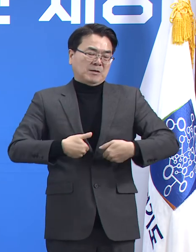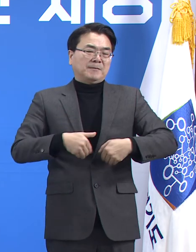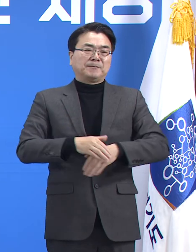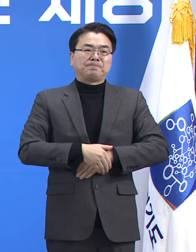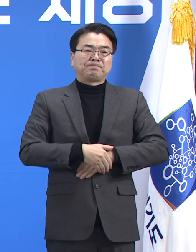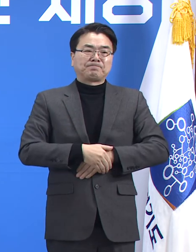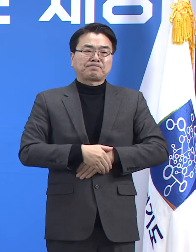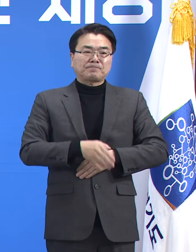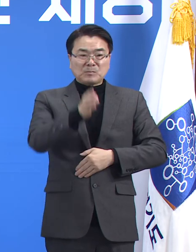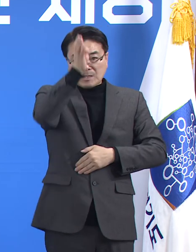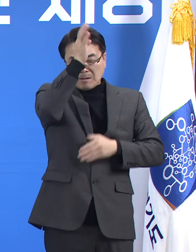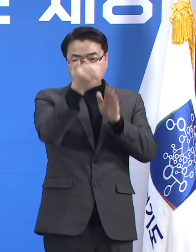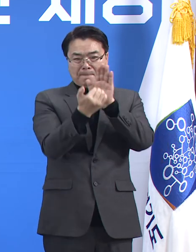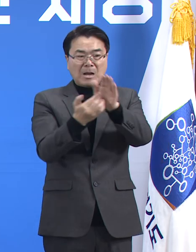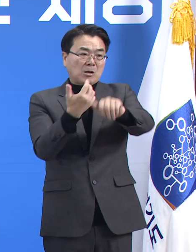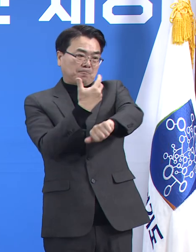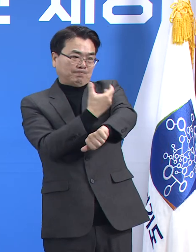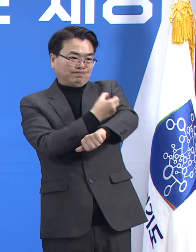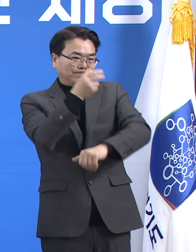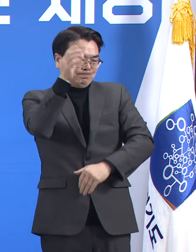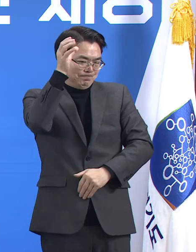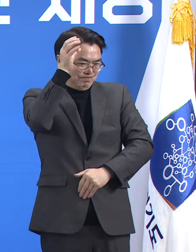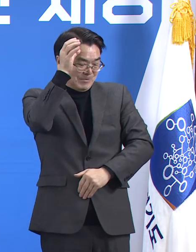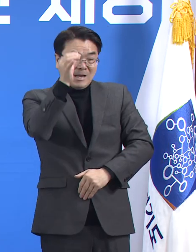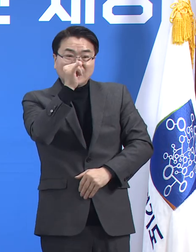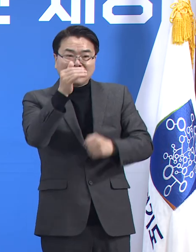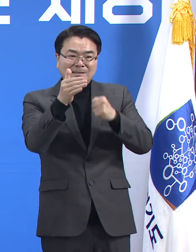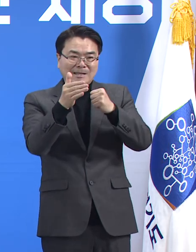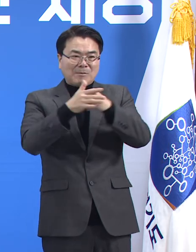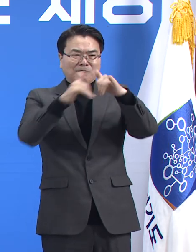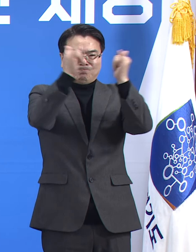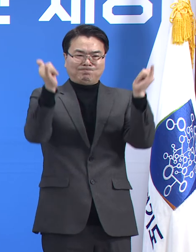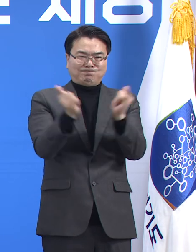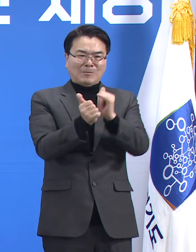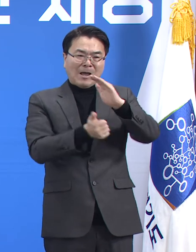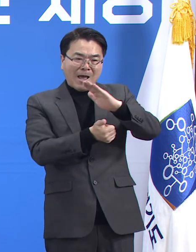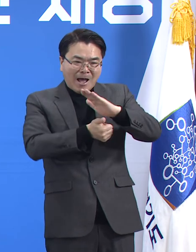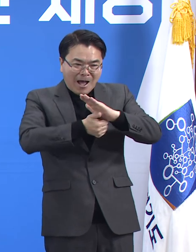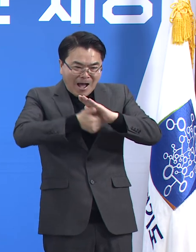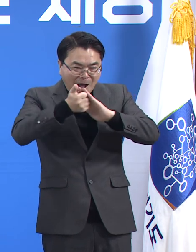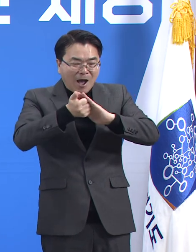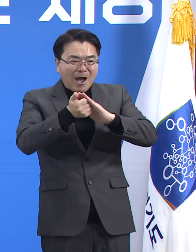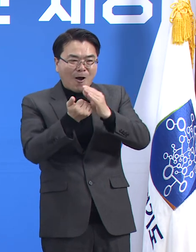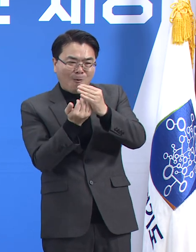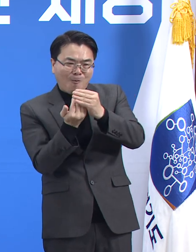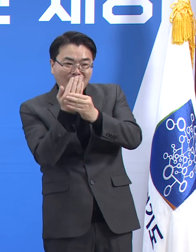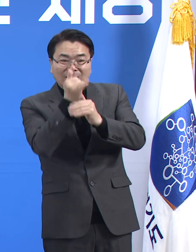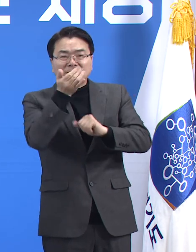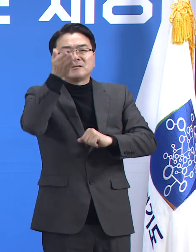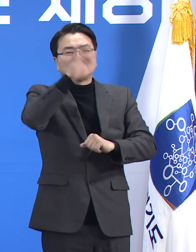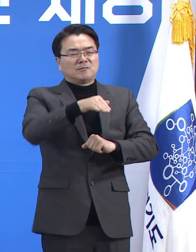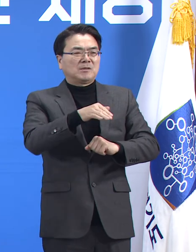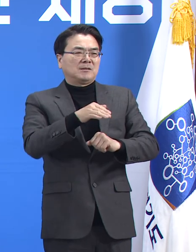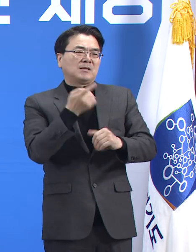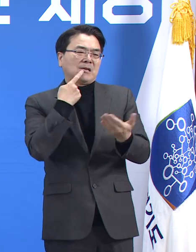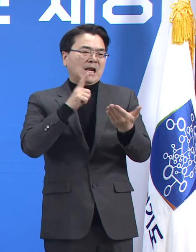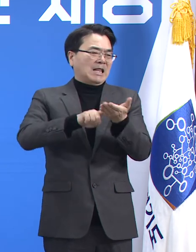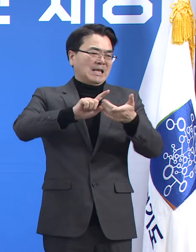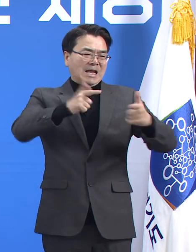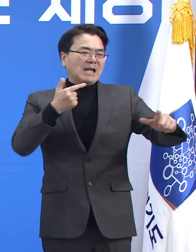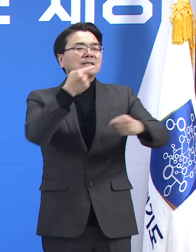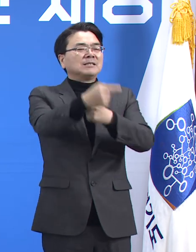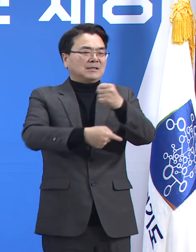백신에 대한 기대로 사회에 희망의 기운이 싹트고 있습니다. 하지만 쉽지 않은 한 해가 될 것으로